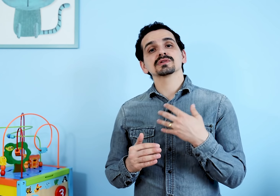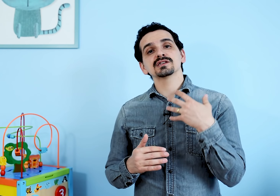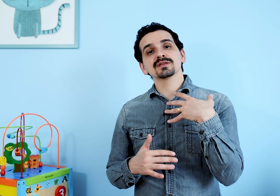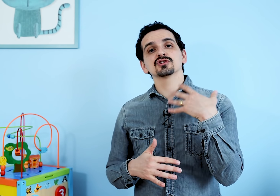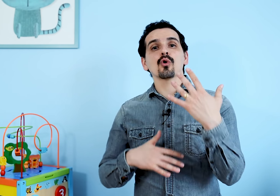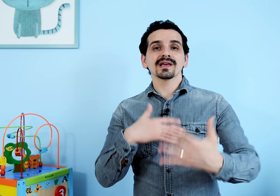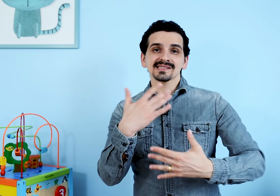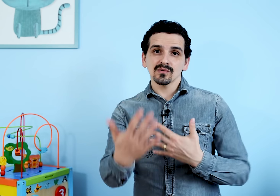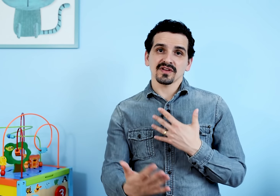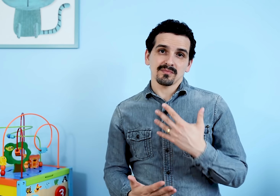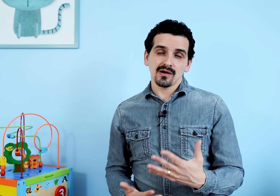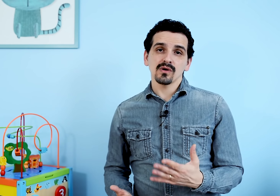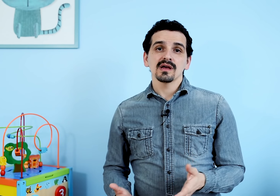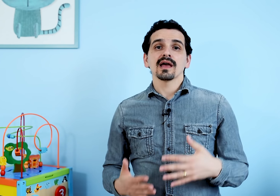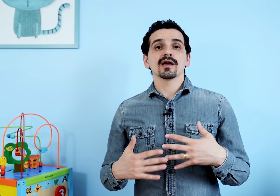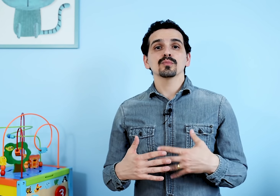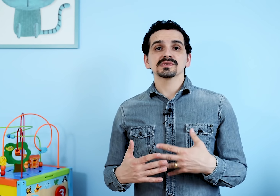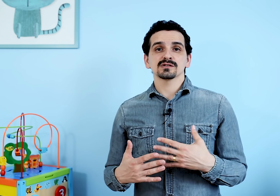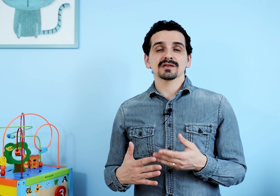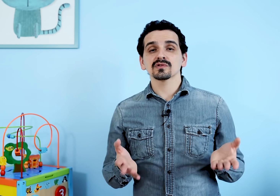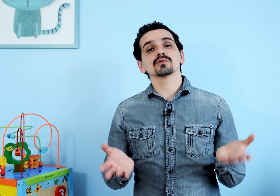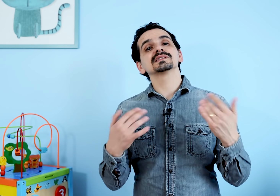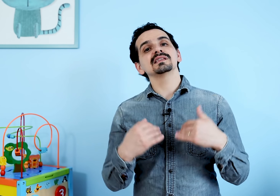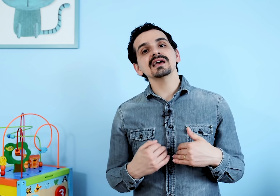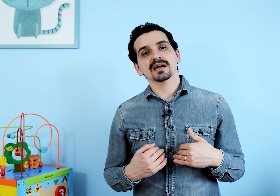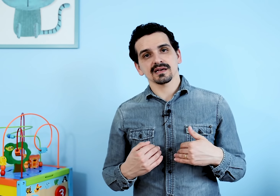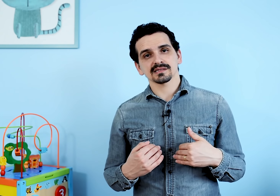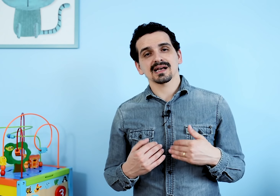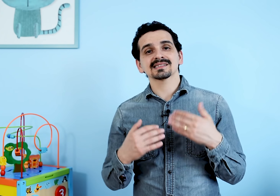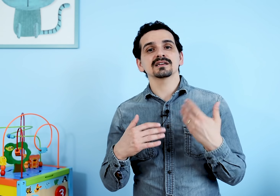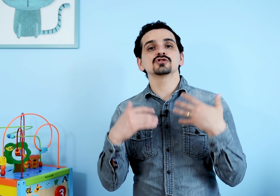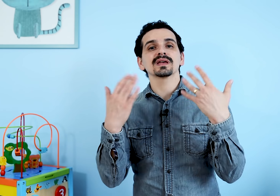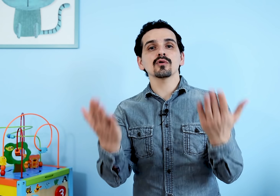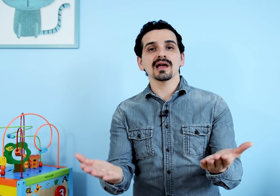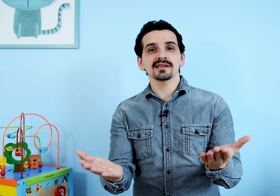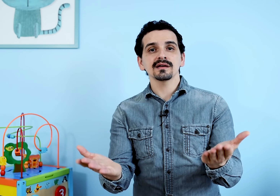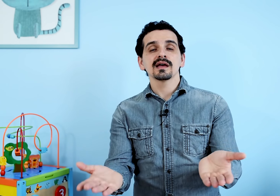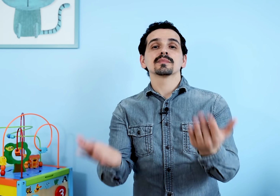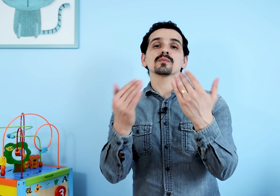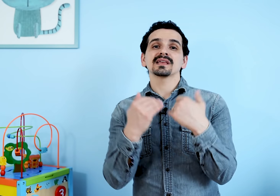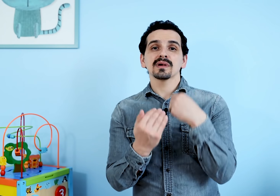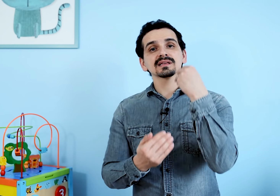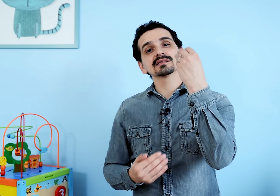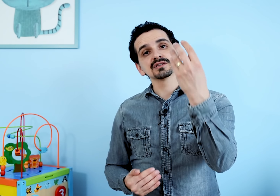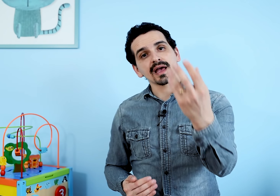procedimento de correção verbal é um procedimento que auxilia a criança a sair de uma ecolalia para uma demanda que seja